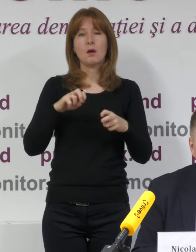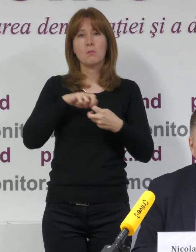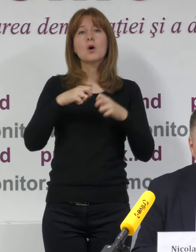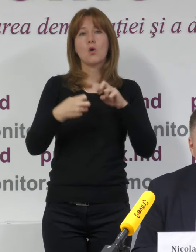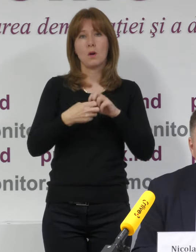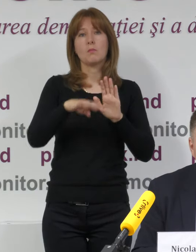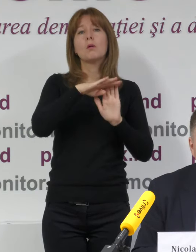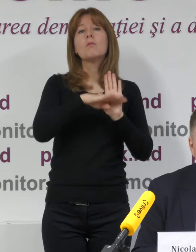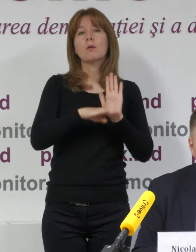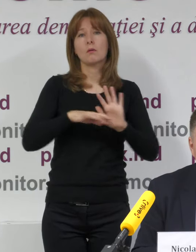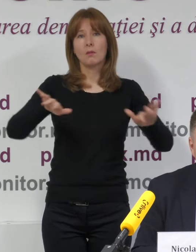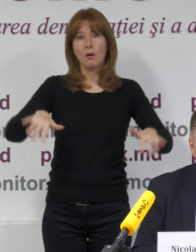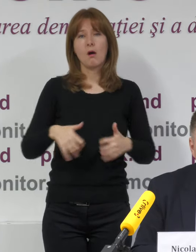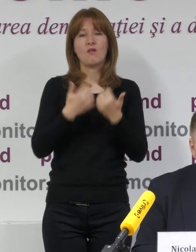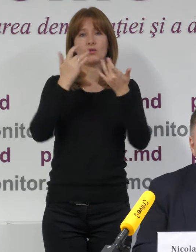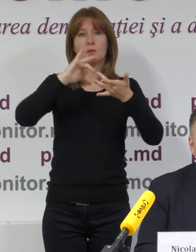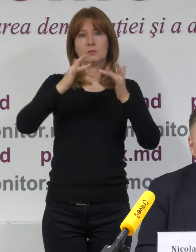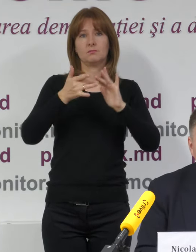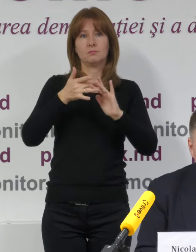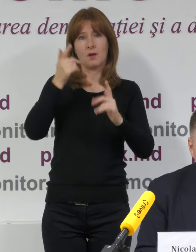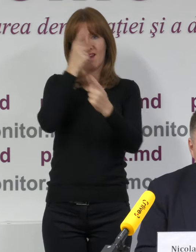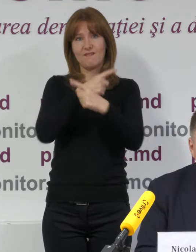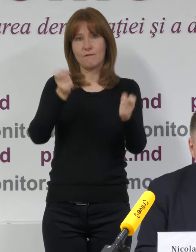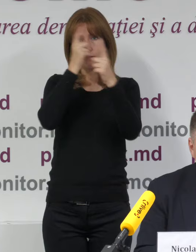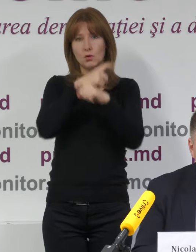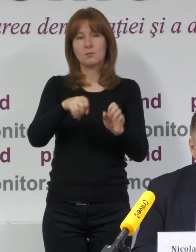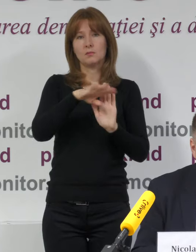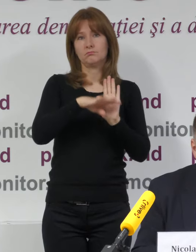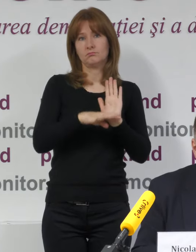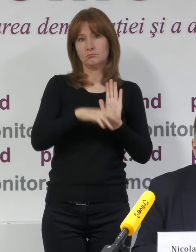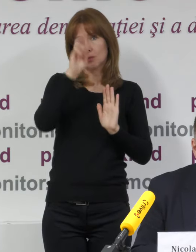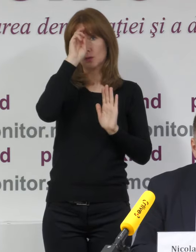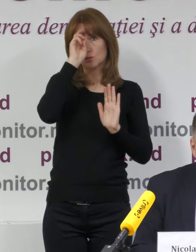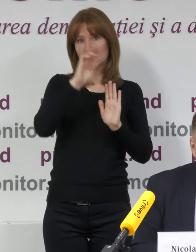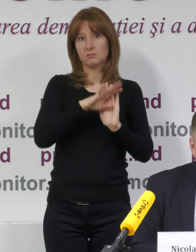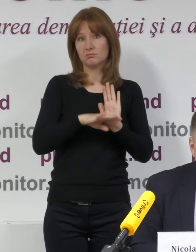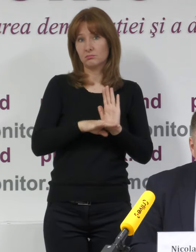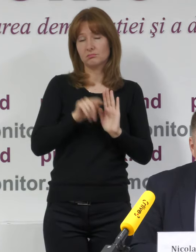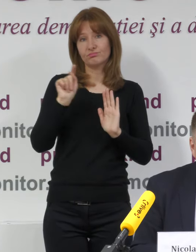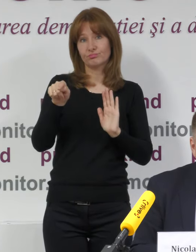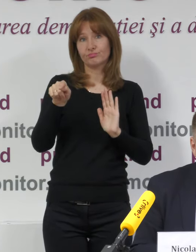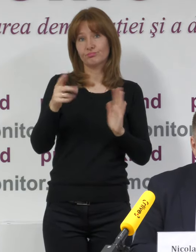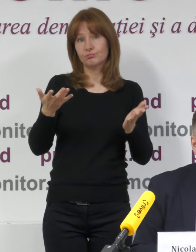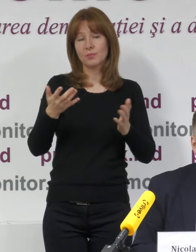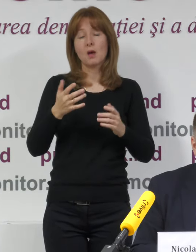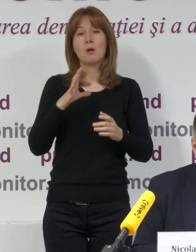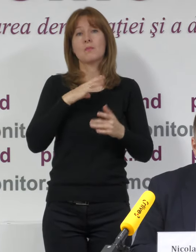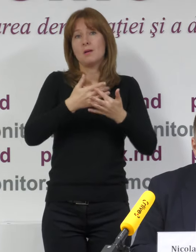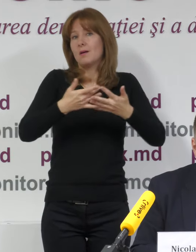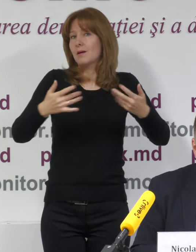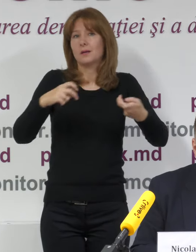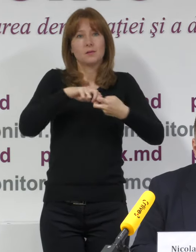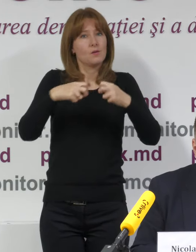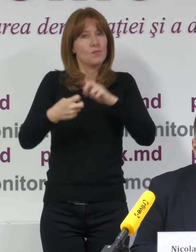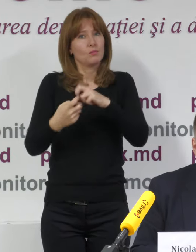sistemului automatizat, sistemul informațional automatizat de stat alegeri. Au fost diferite probleme,